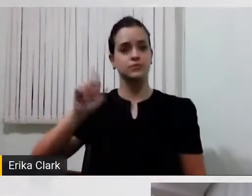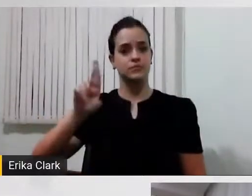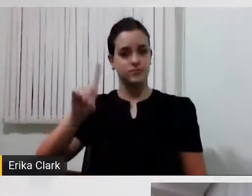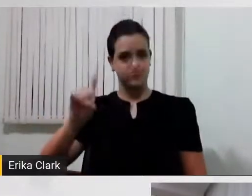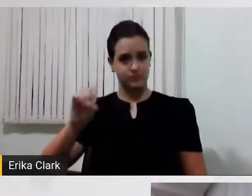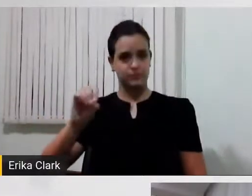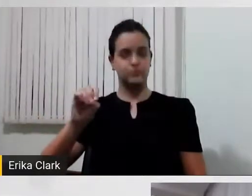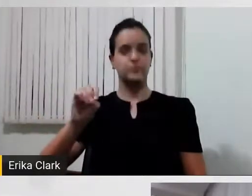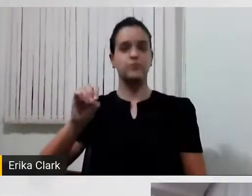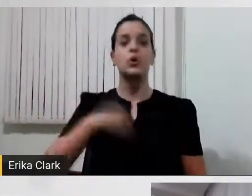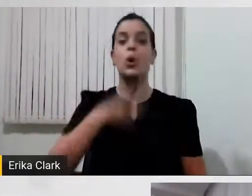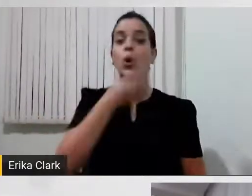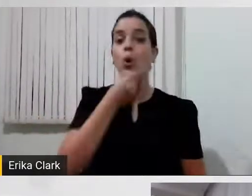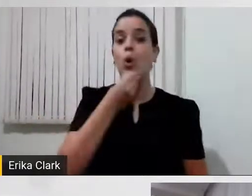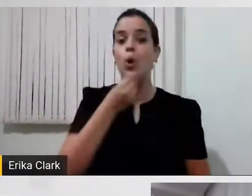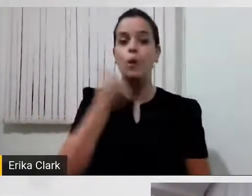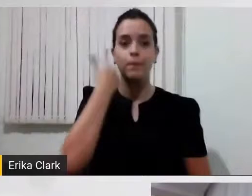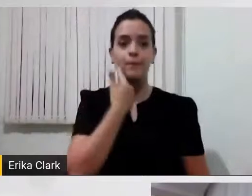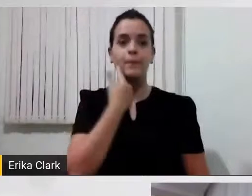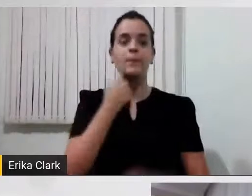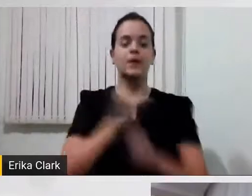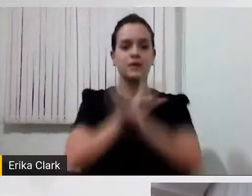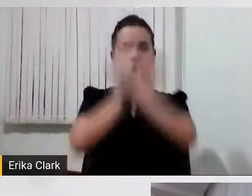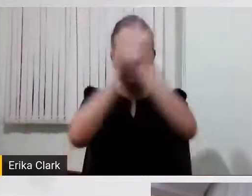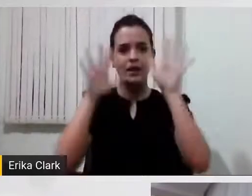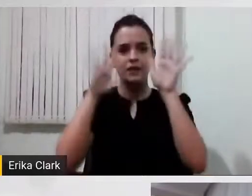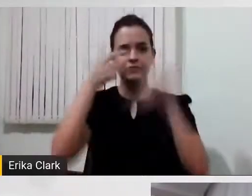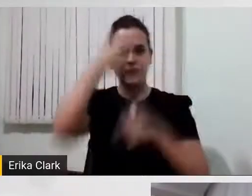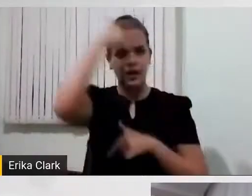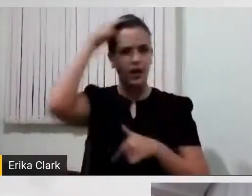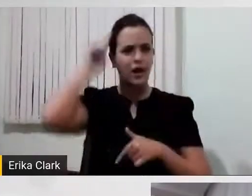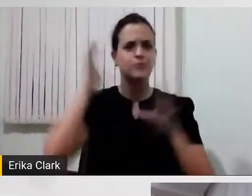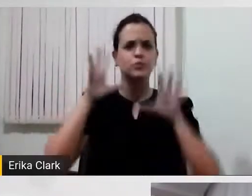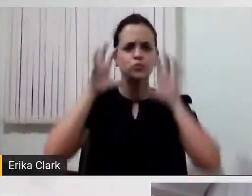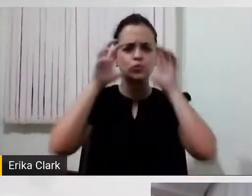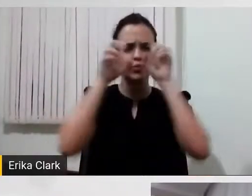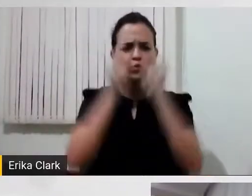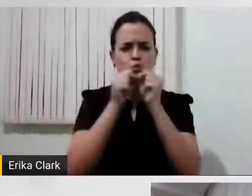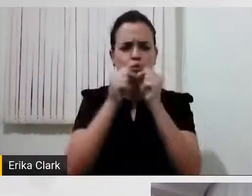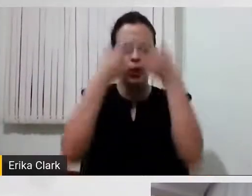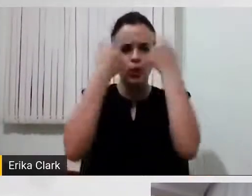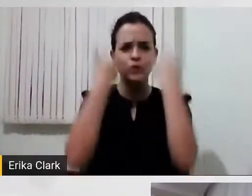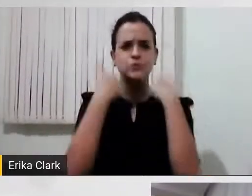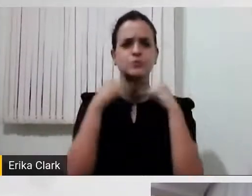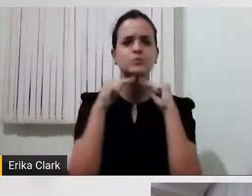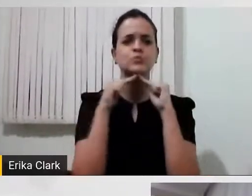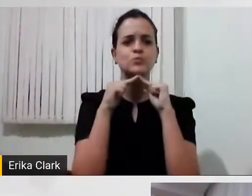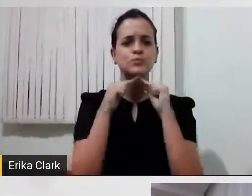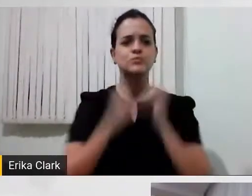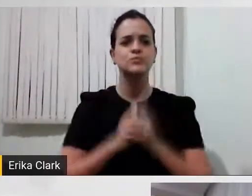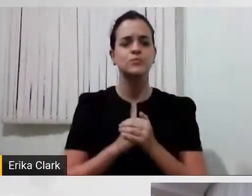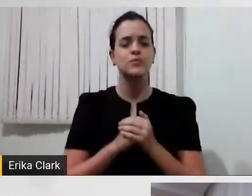um homem de pele clara, cabelos escuros, rosto arredondado, uso óculos escuros